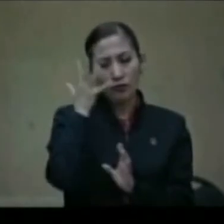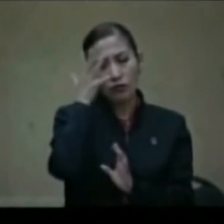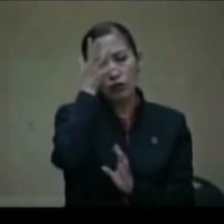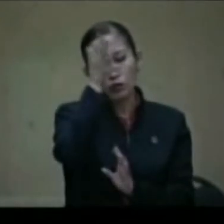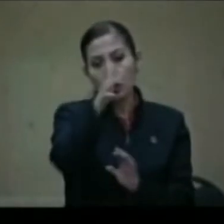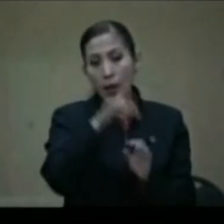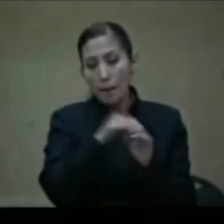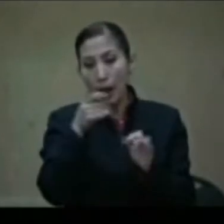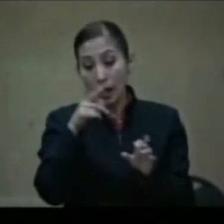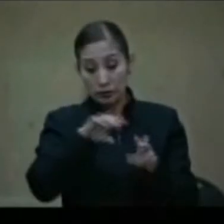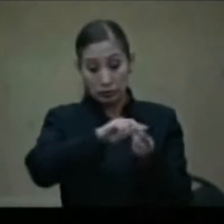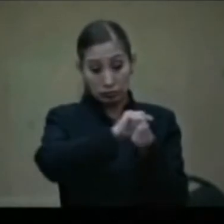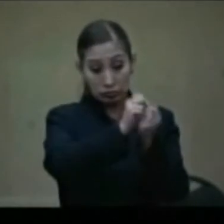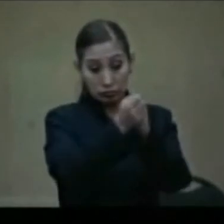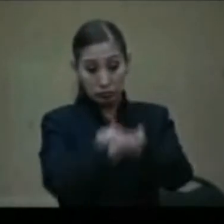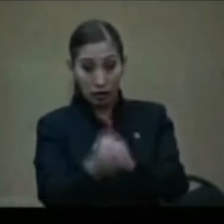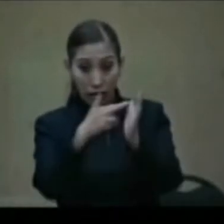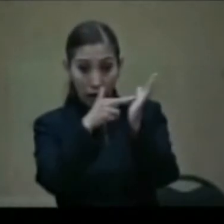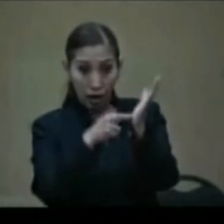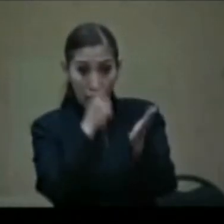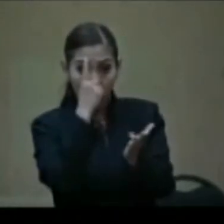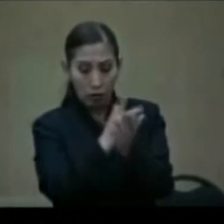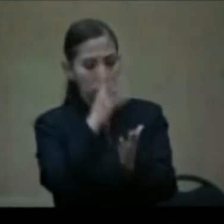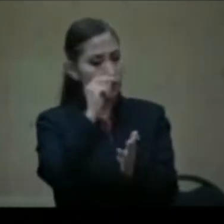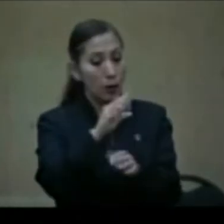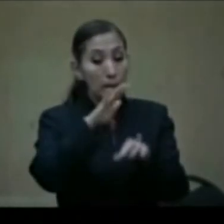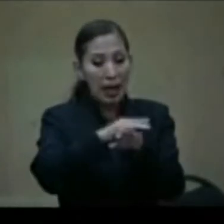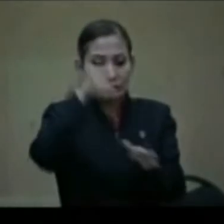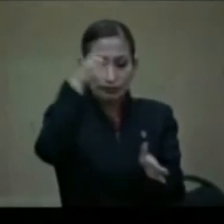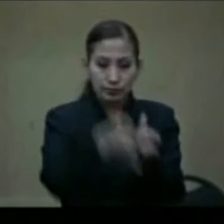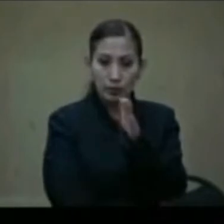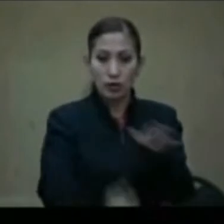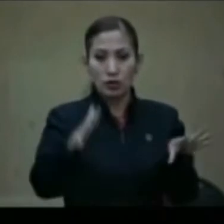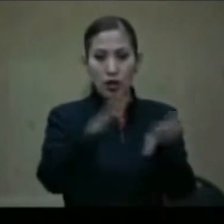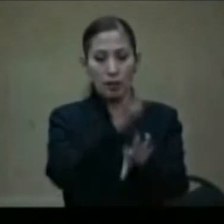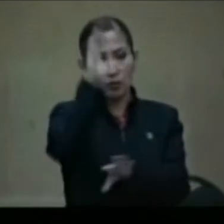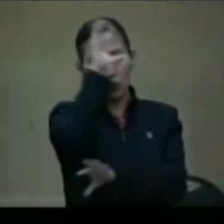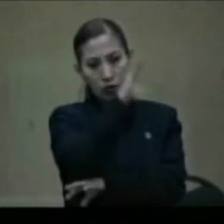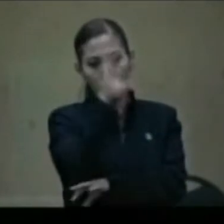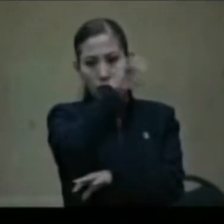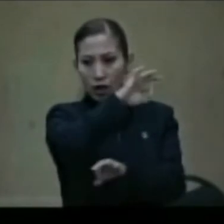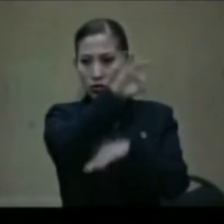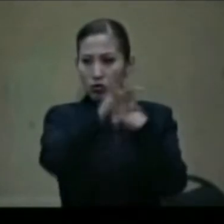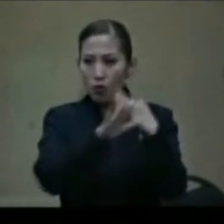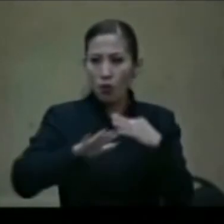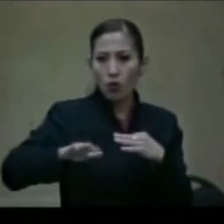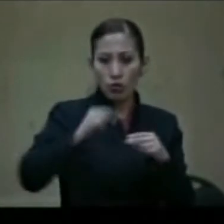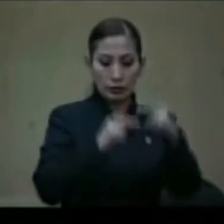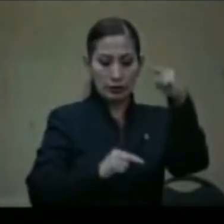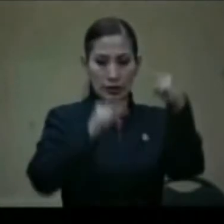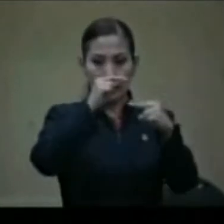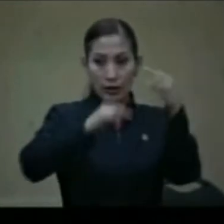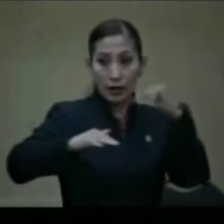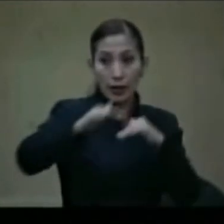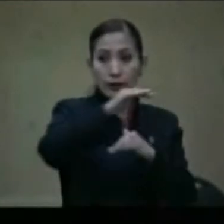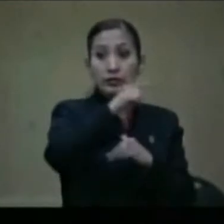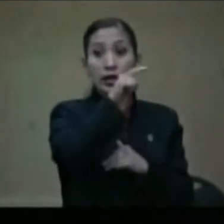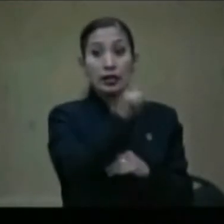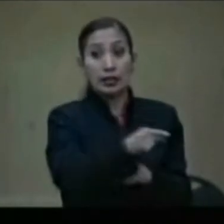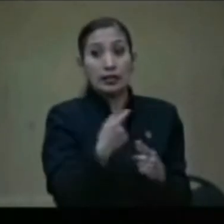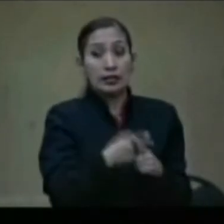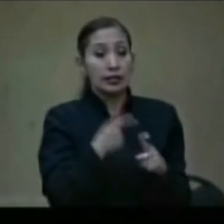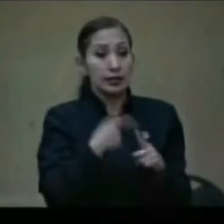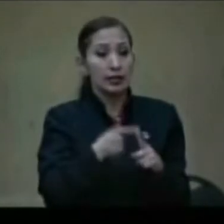de una transformación normativa. Se trata de un cambio cultural en todas las estructuras y de quienes